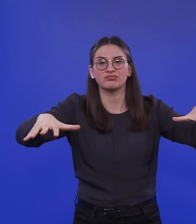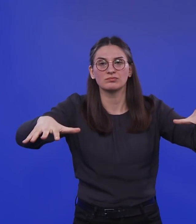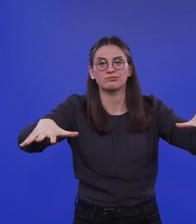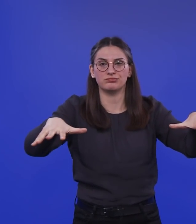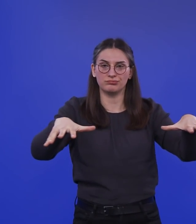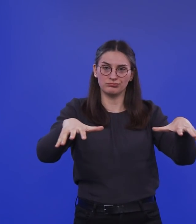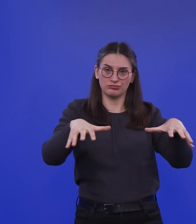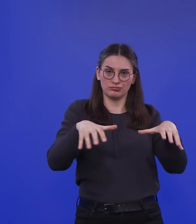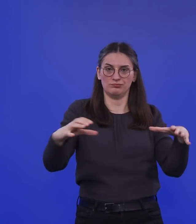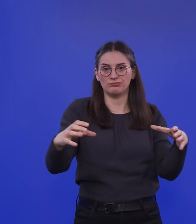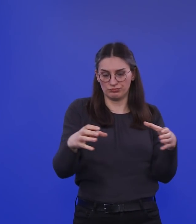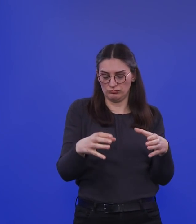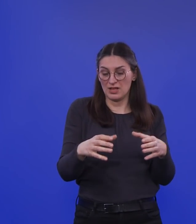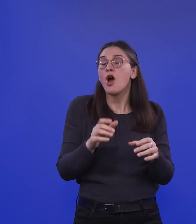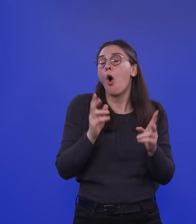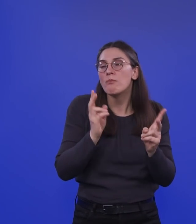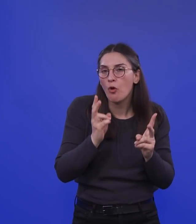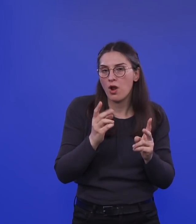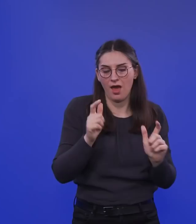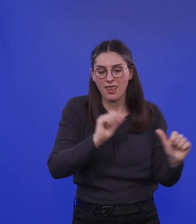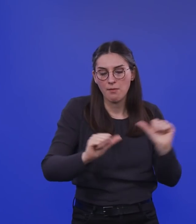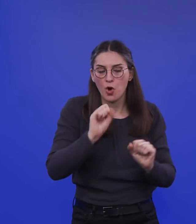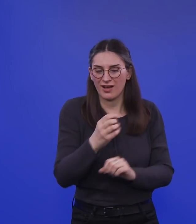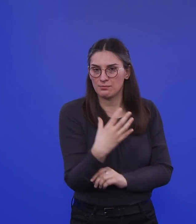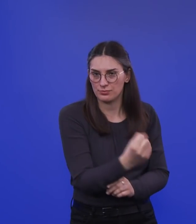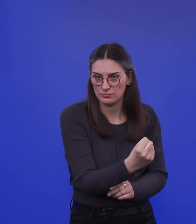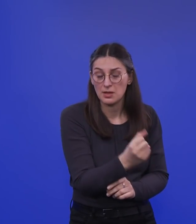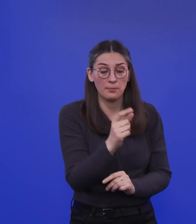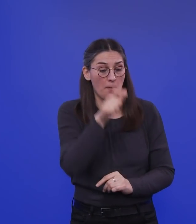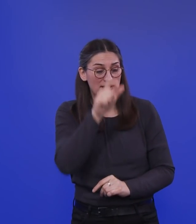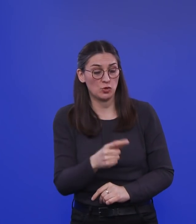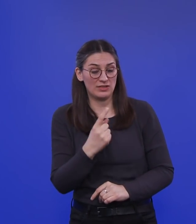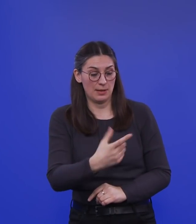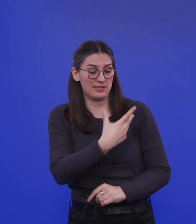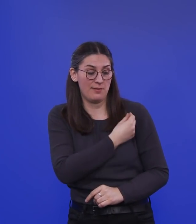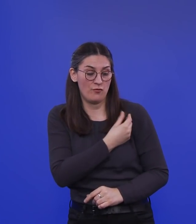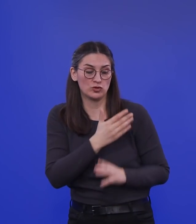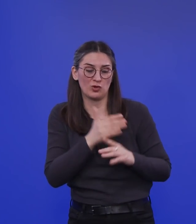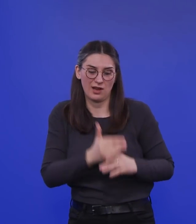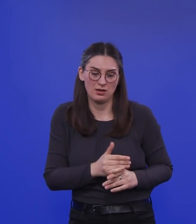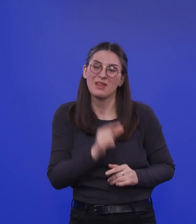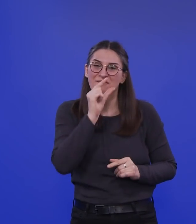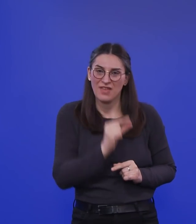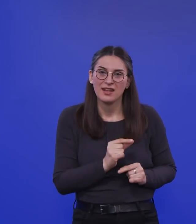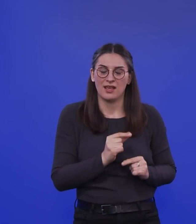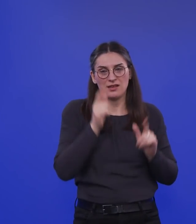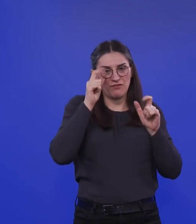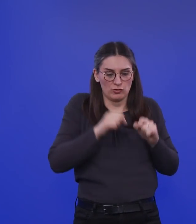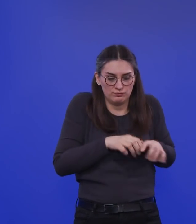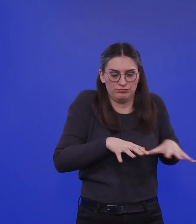Labor noch nachweisen kann. ein Geimpfter wird sicherlich immer weniger das Virus verbreiten, auch wenn das sicherlich von Impfstoff